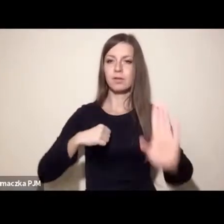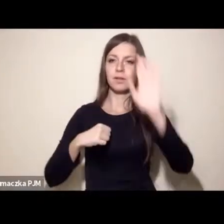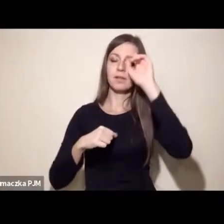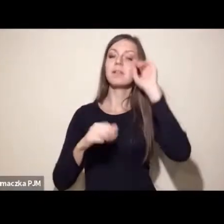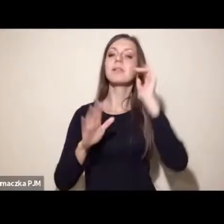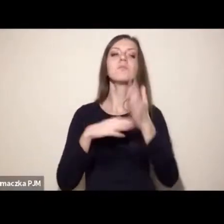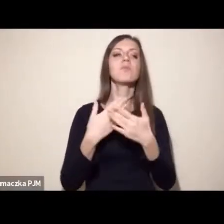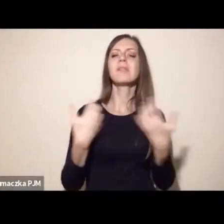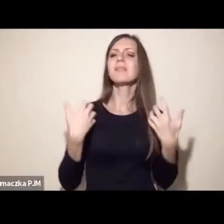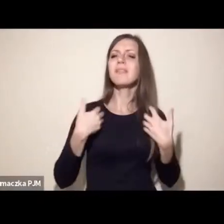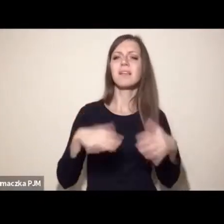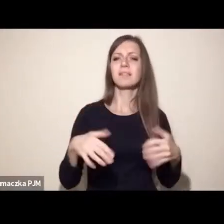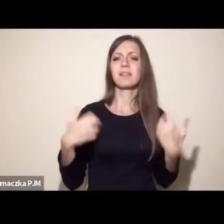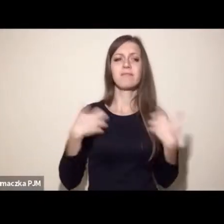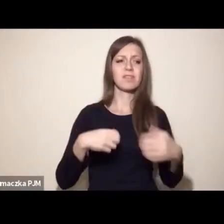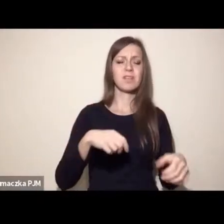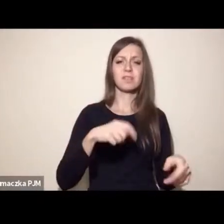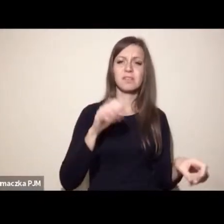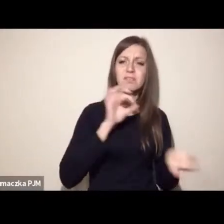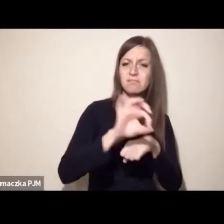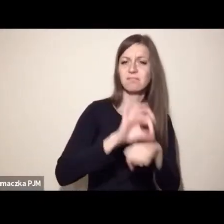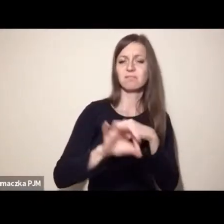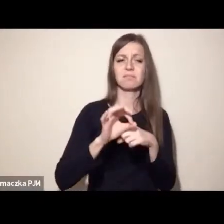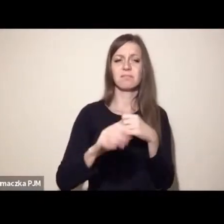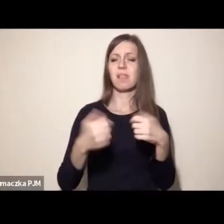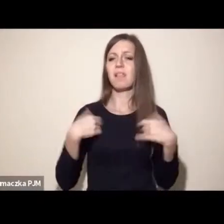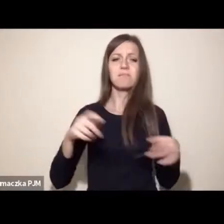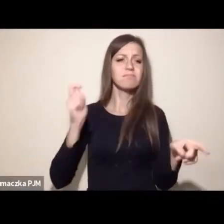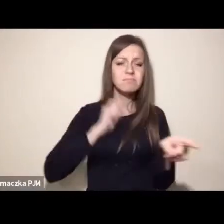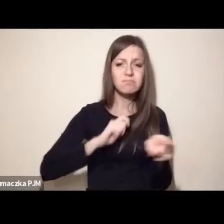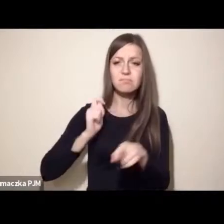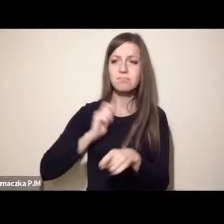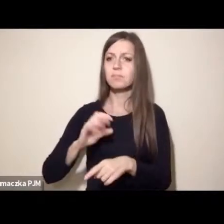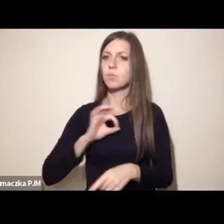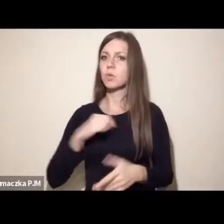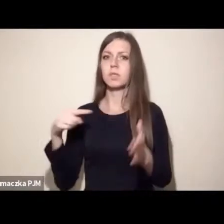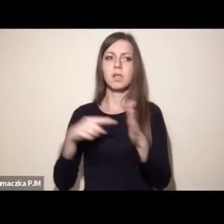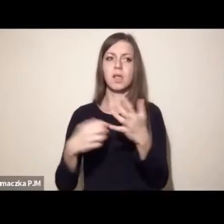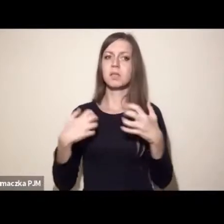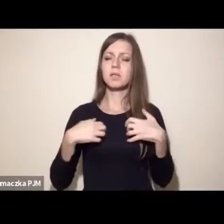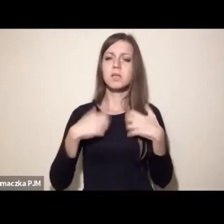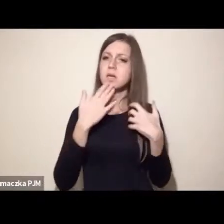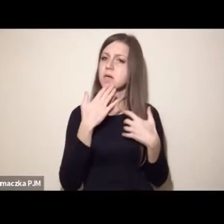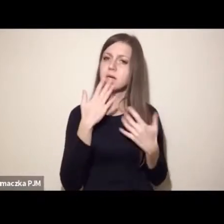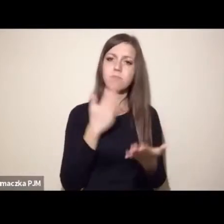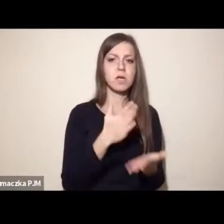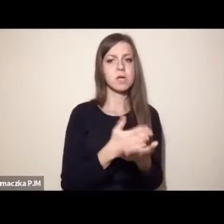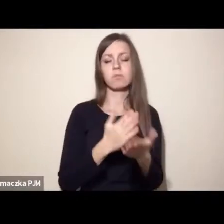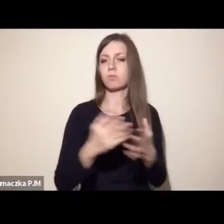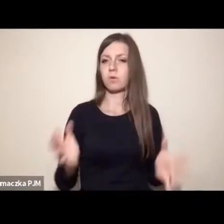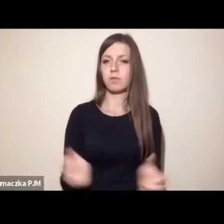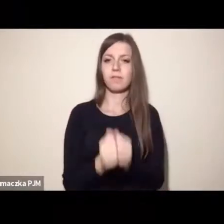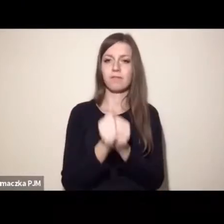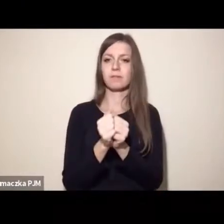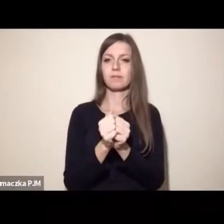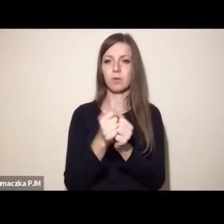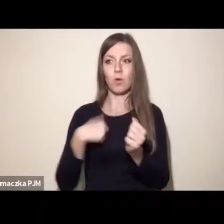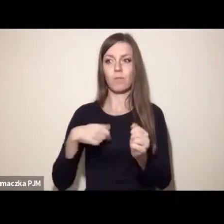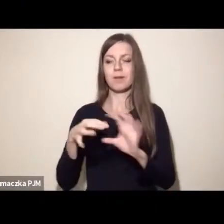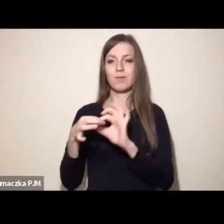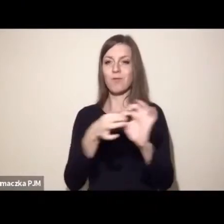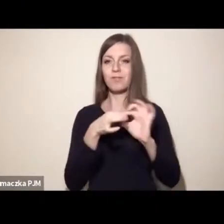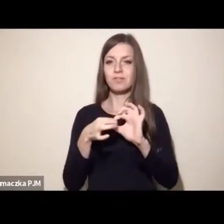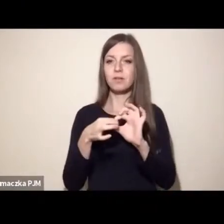zwierząt i zakończenia ich masowego zabijania jest dla nas najważniejszym życiowym celem po prostu. To nas wszystkich łączy, a